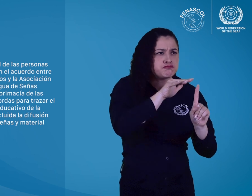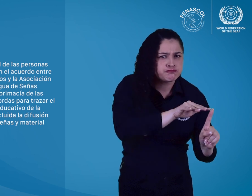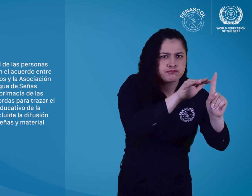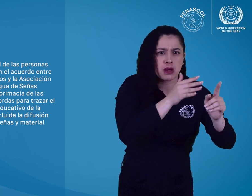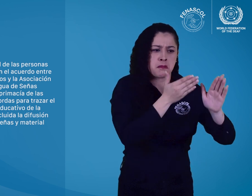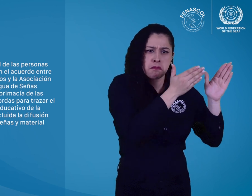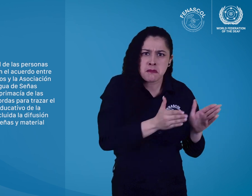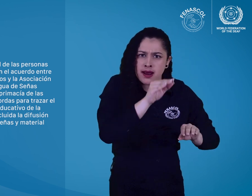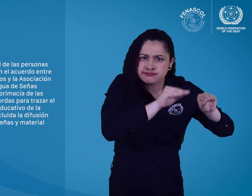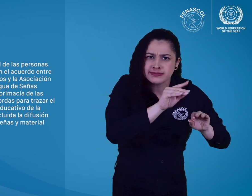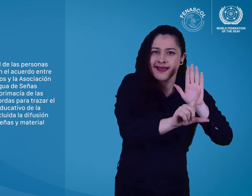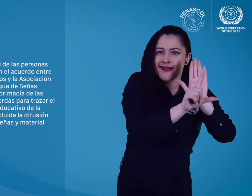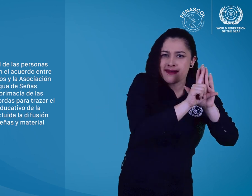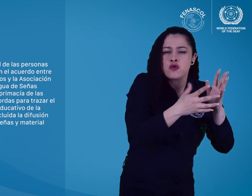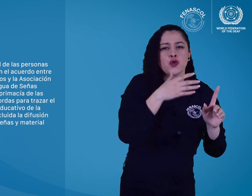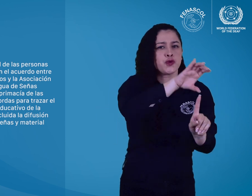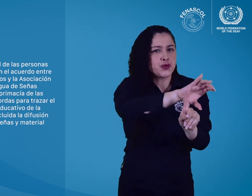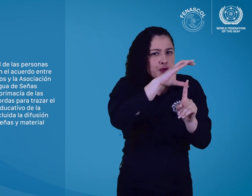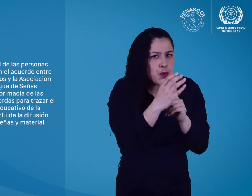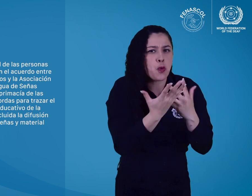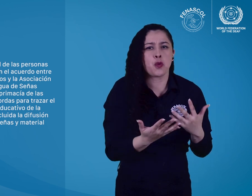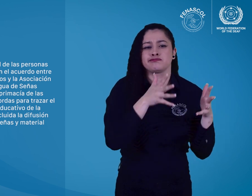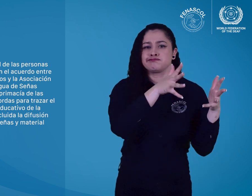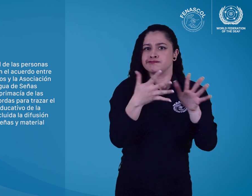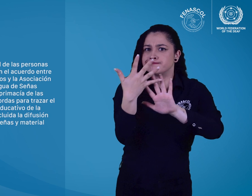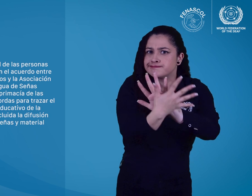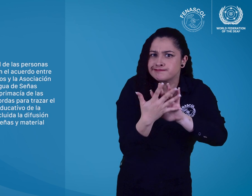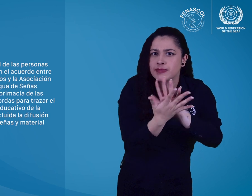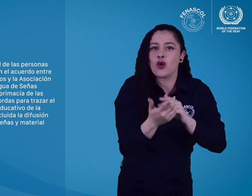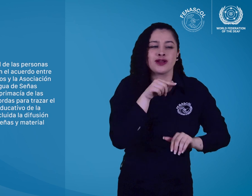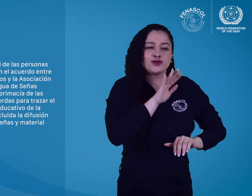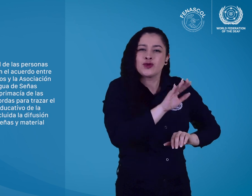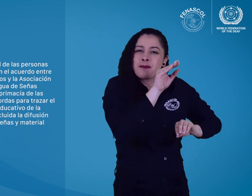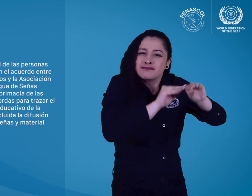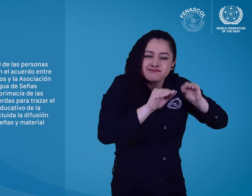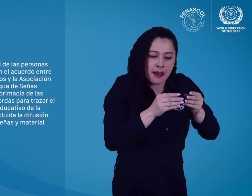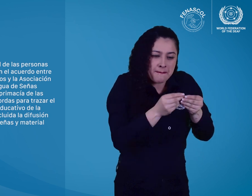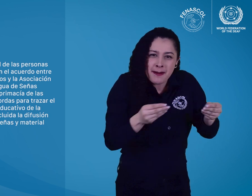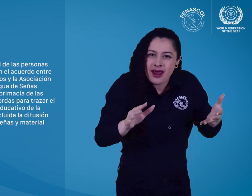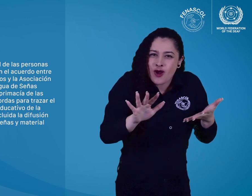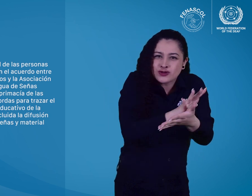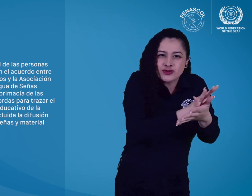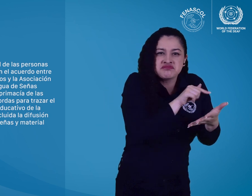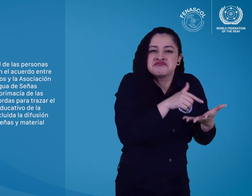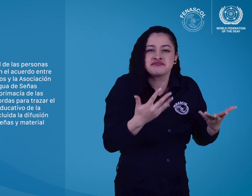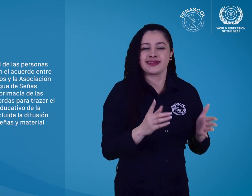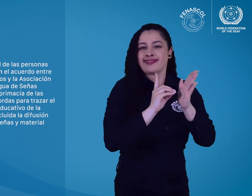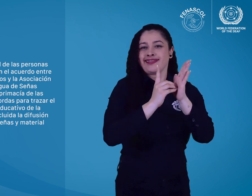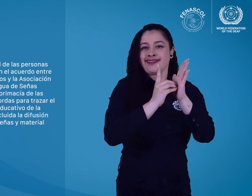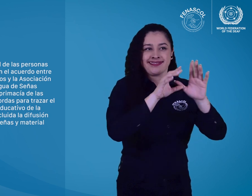para trazar el desarrollo político, cultural y educativo de la lengua de señas en su país,